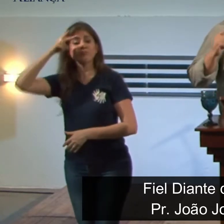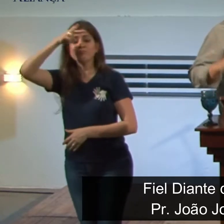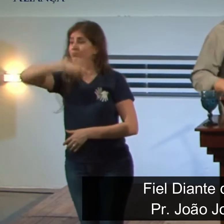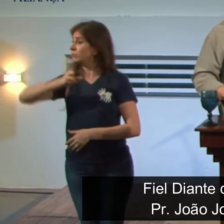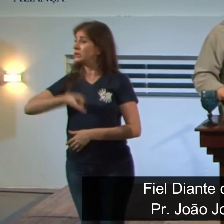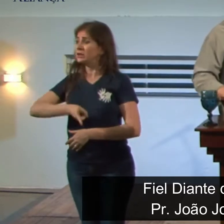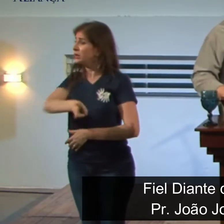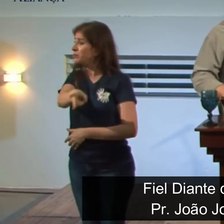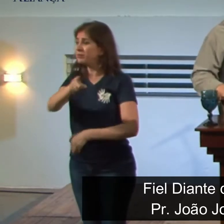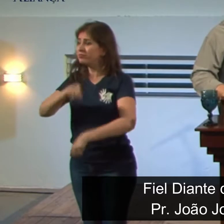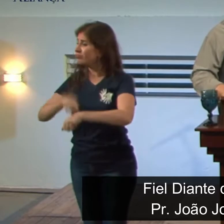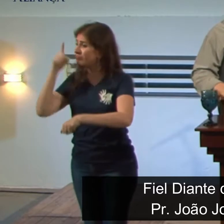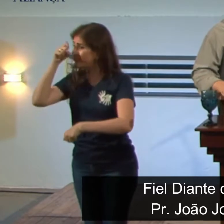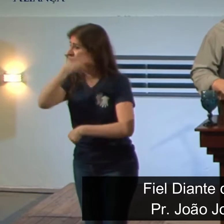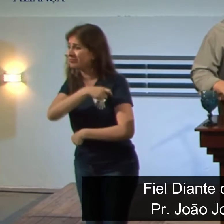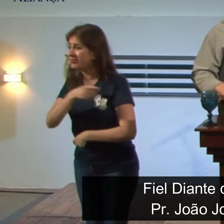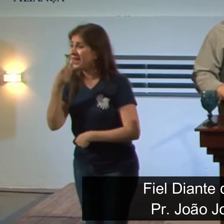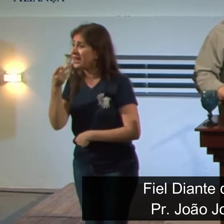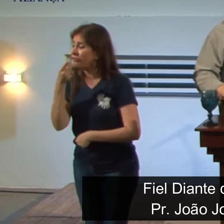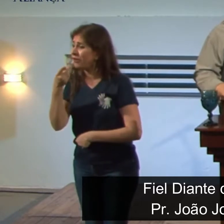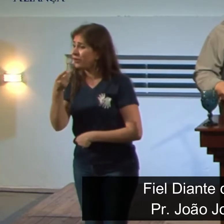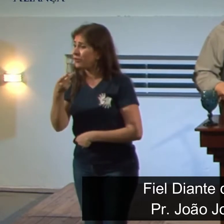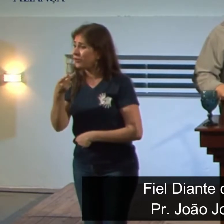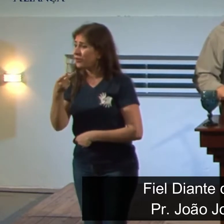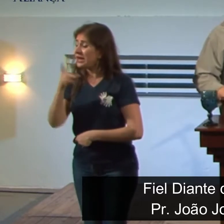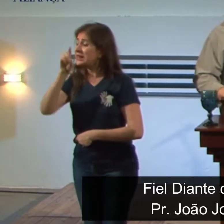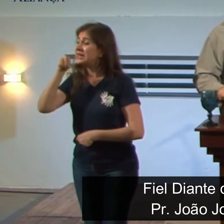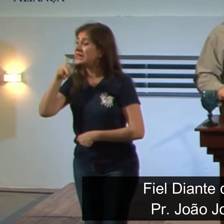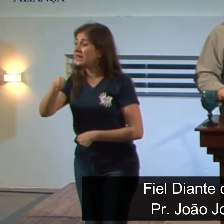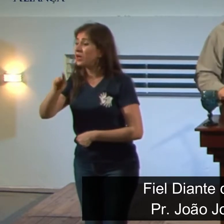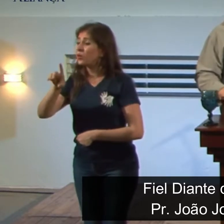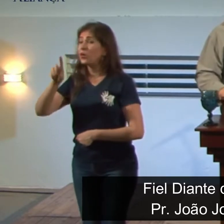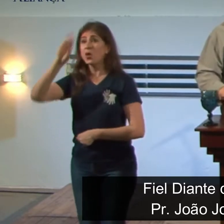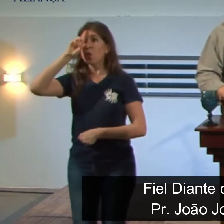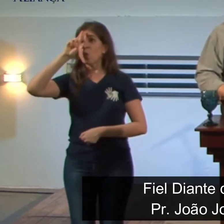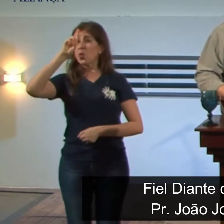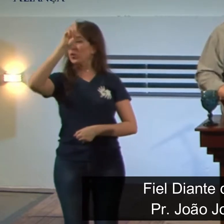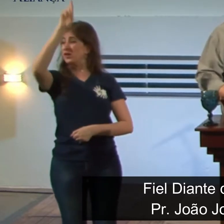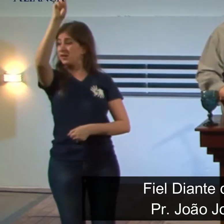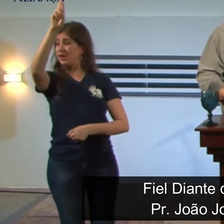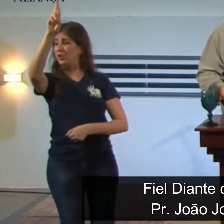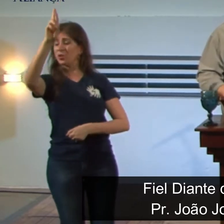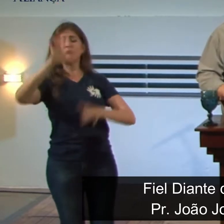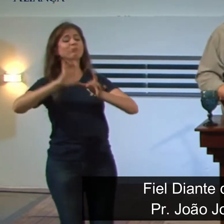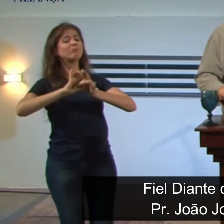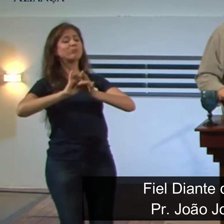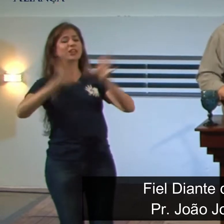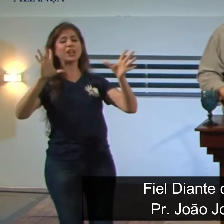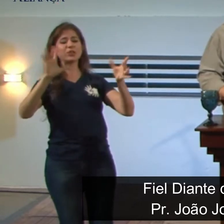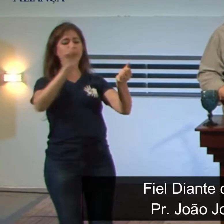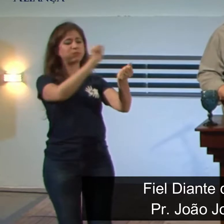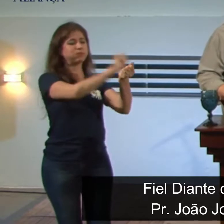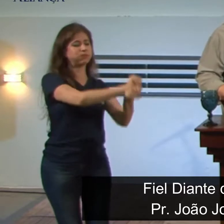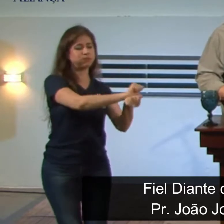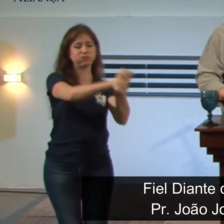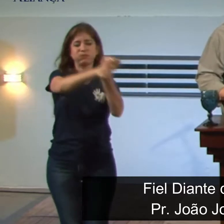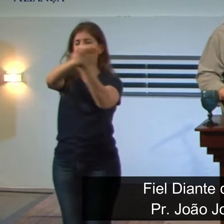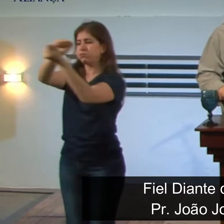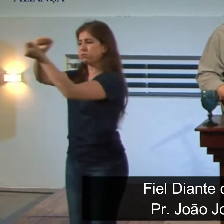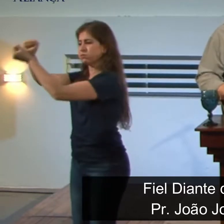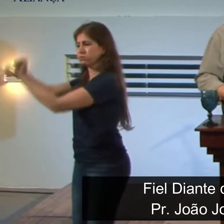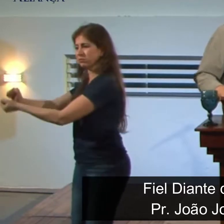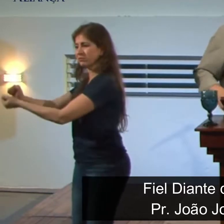aqui no versículo 2, e o Senhor entregou Jeoaquim e Judá nas mãos